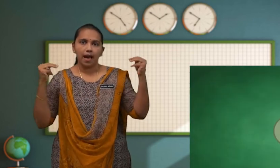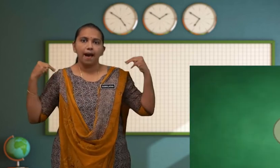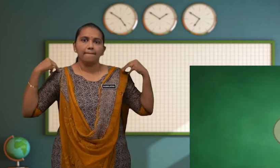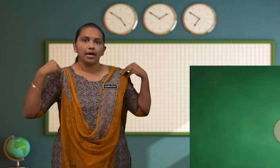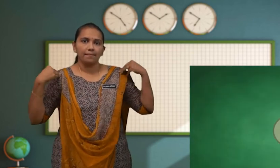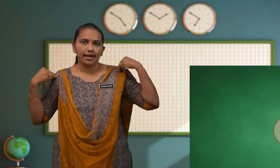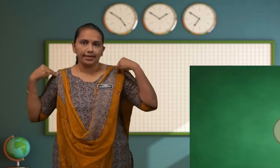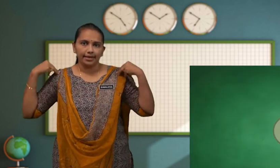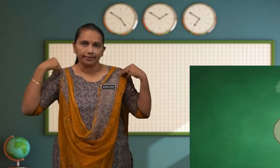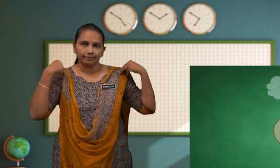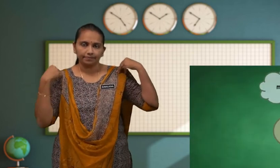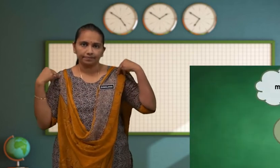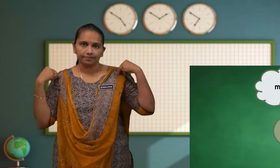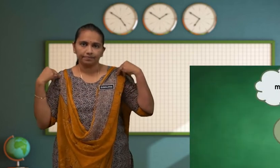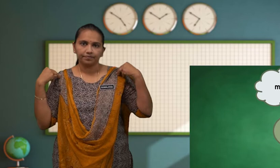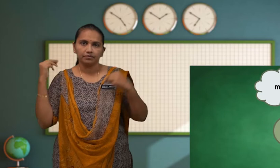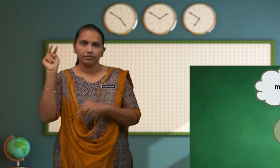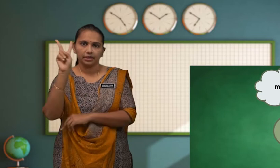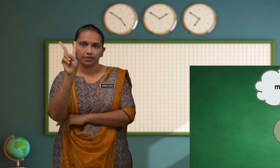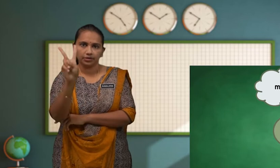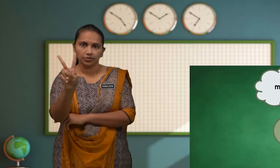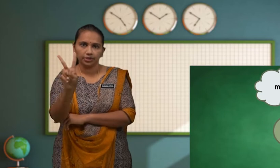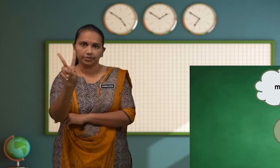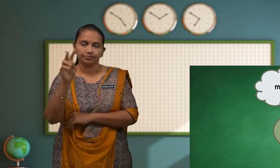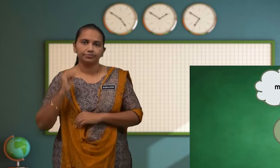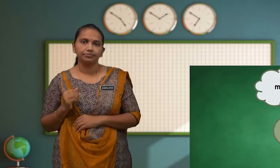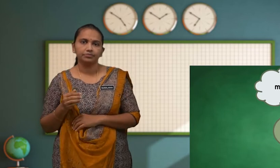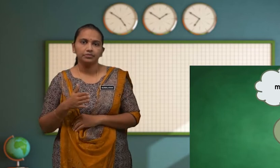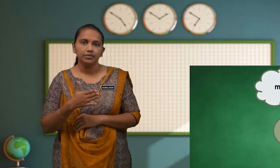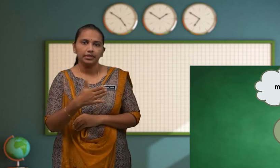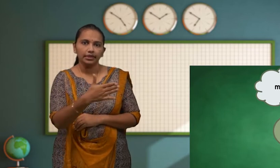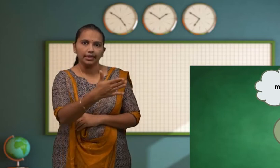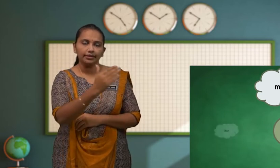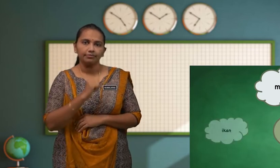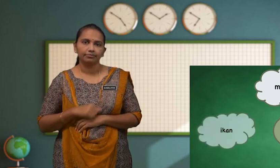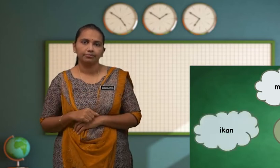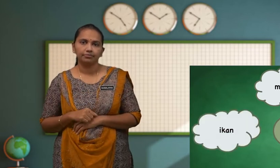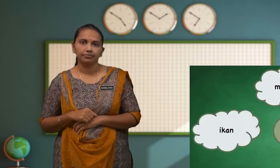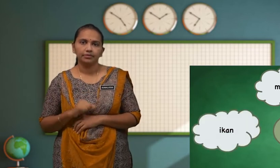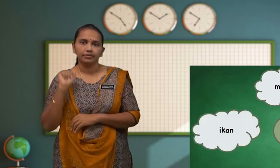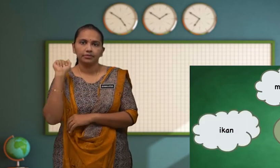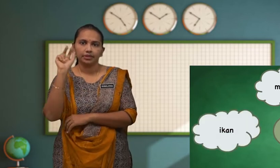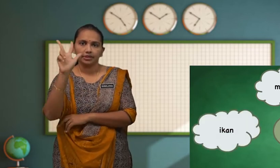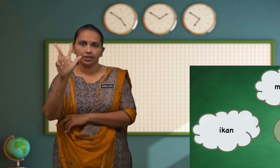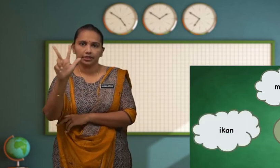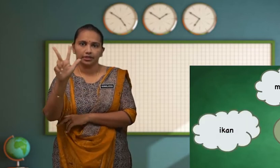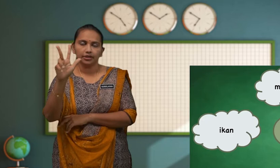Mamalia Yang Kedua Ikan Ketiga